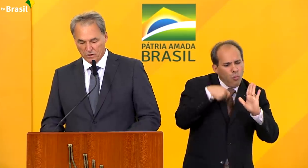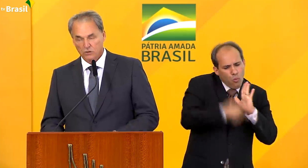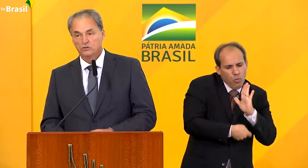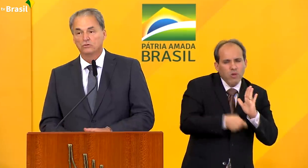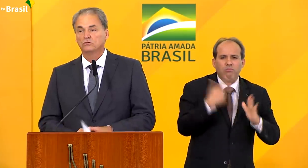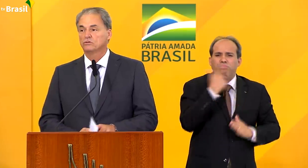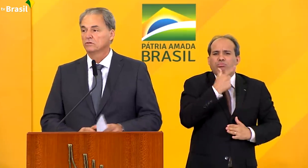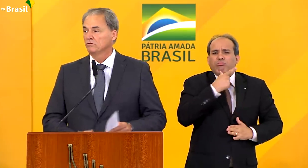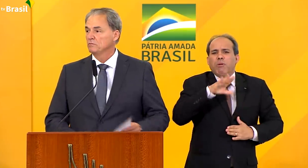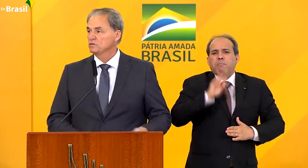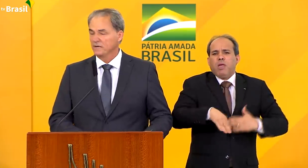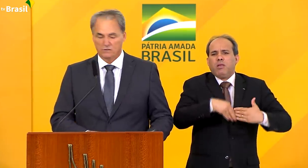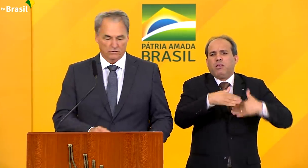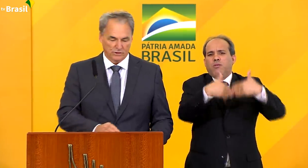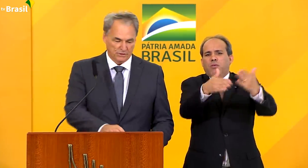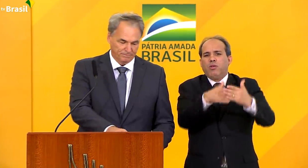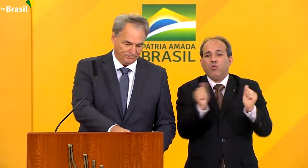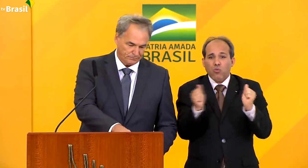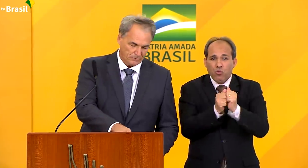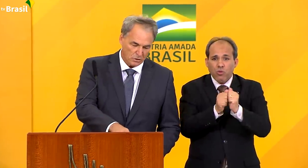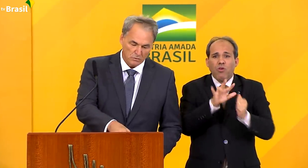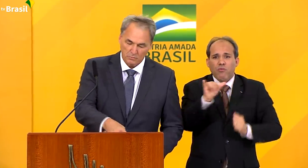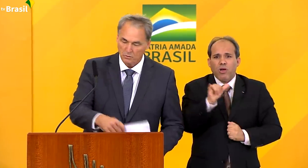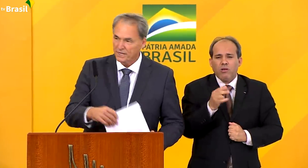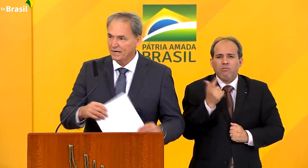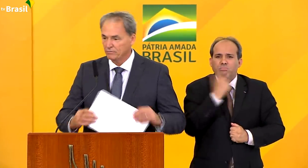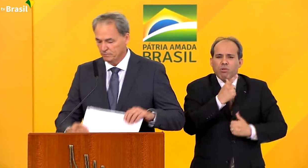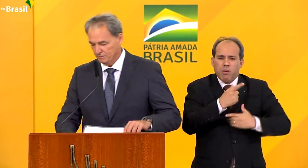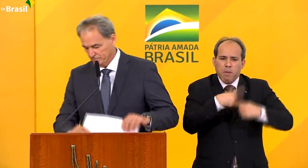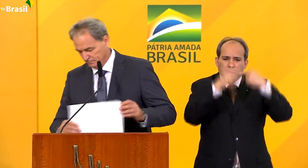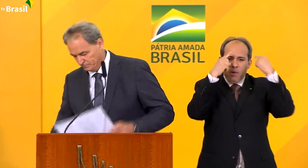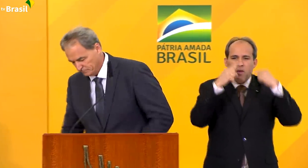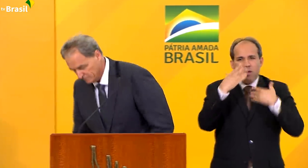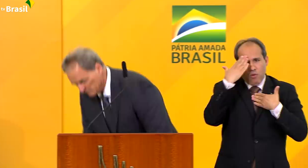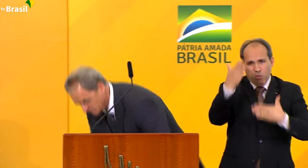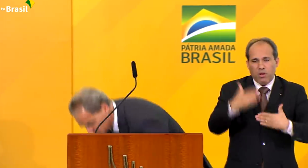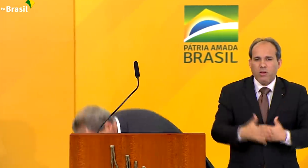sucesso. Juntos, vamos mais longe. Obrigado.